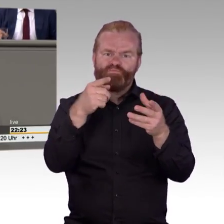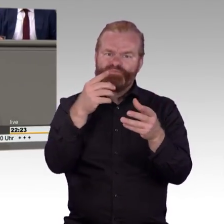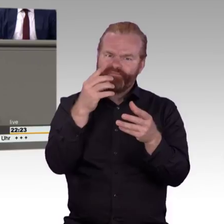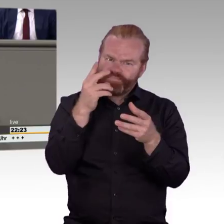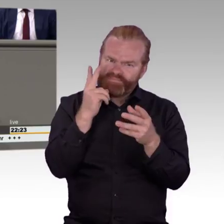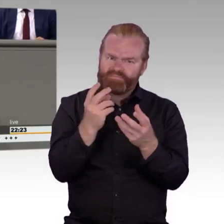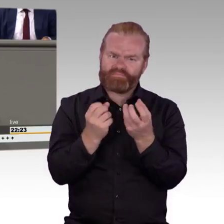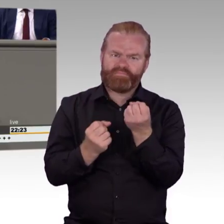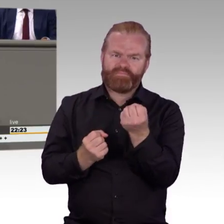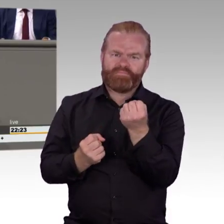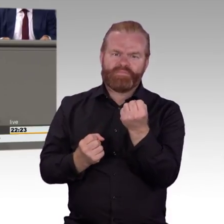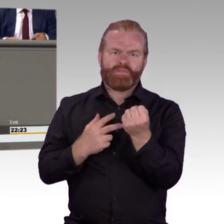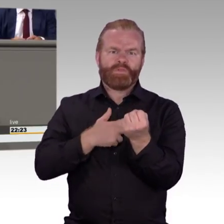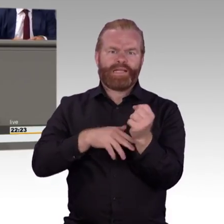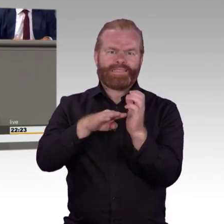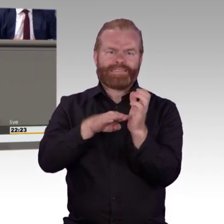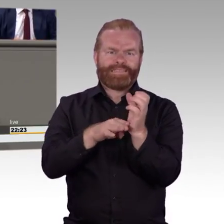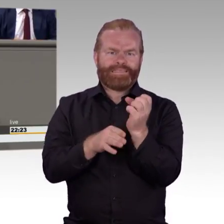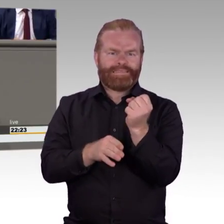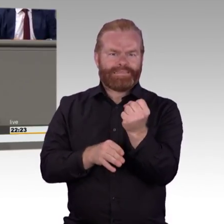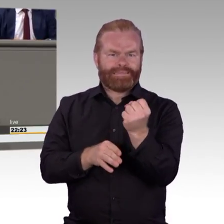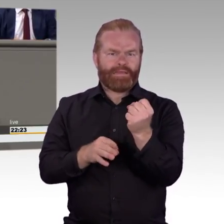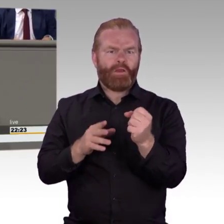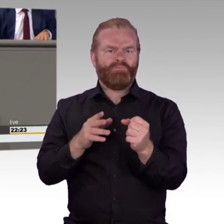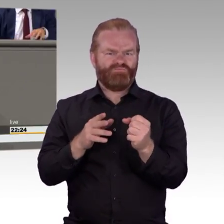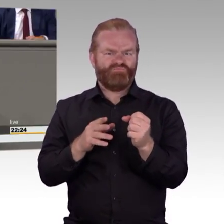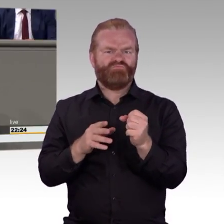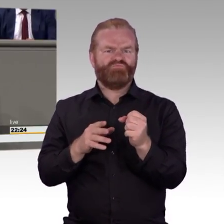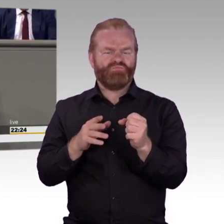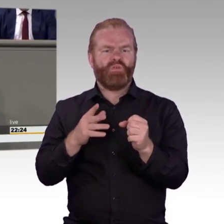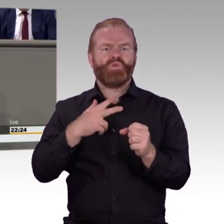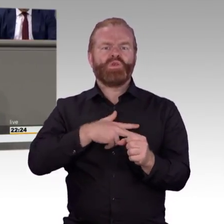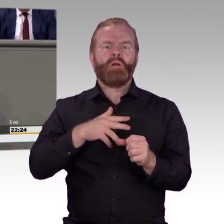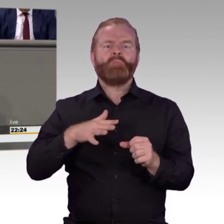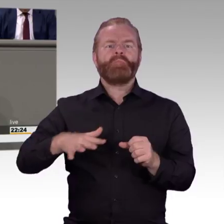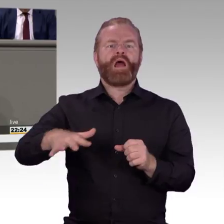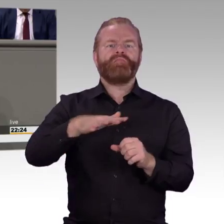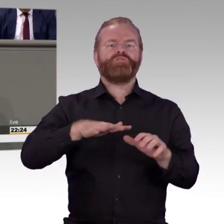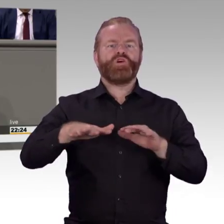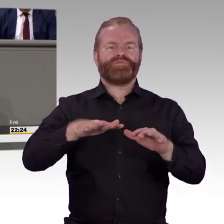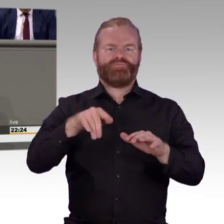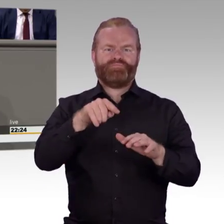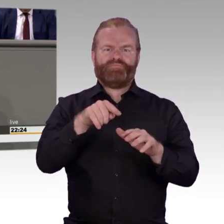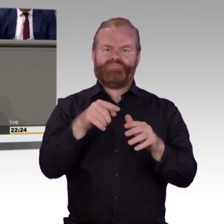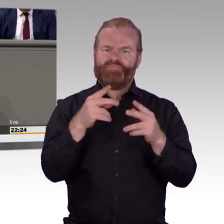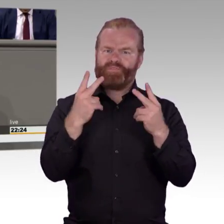beispielsweise die assistierte Ausbildung. Die assistierte Ausbildung, meine sehr geehrten Damen und Herren,